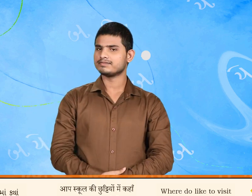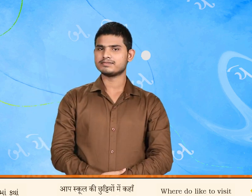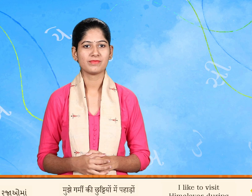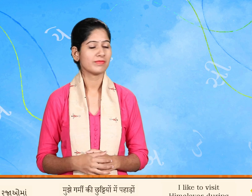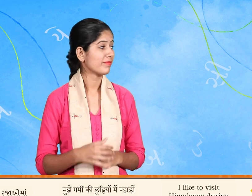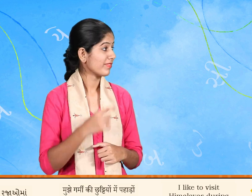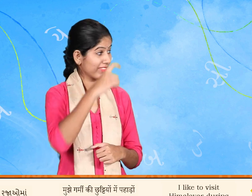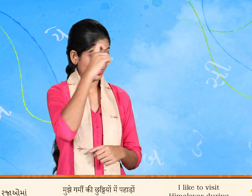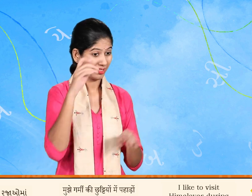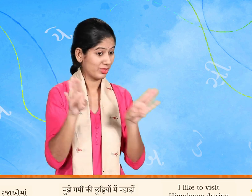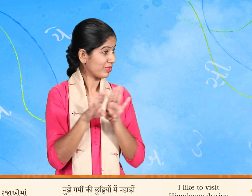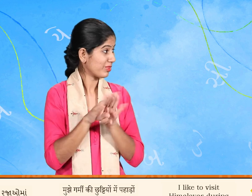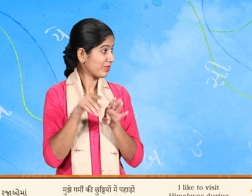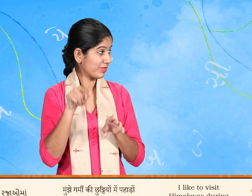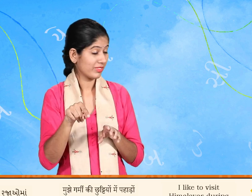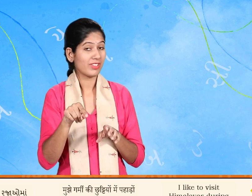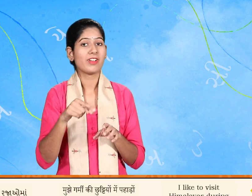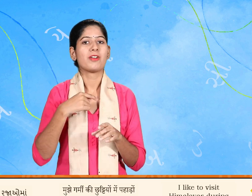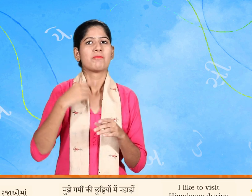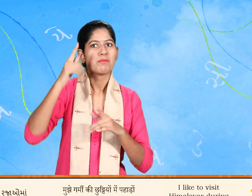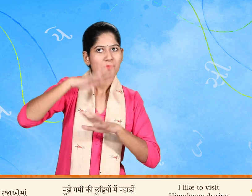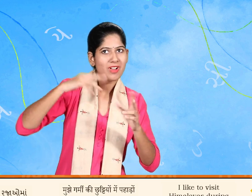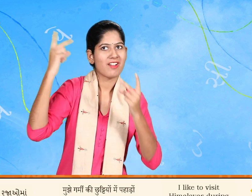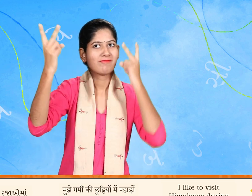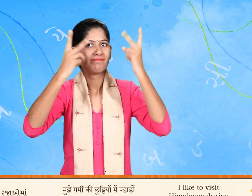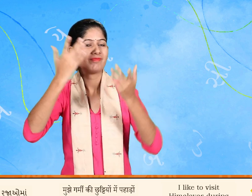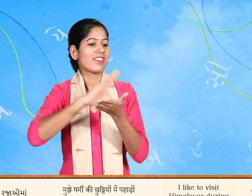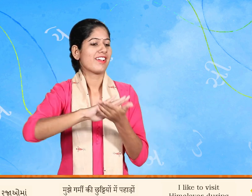મને ઉનાળાની રજાઓમાં પહાડોમાં જોં ગમ મે છે